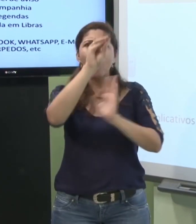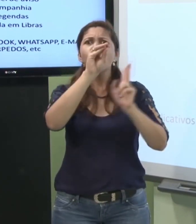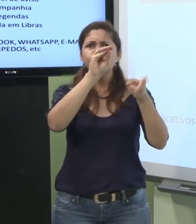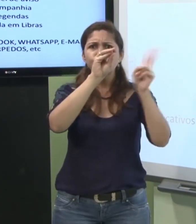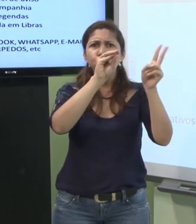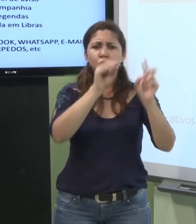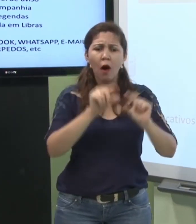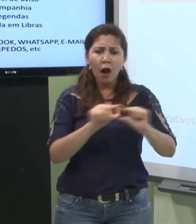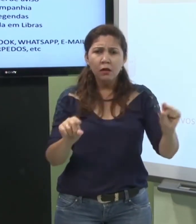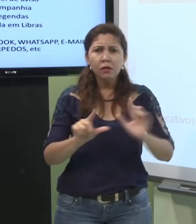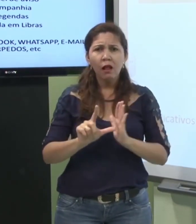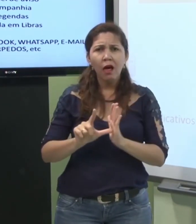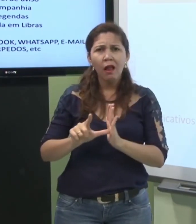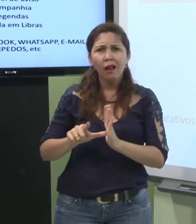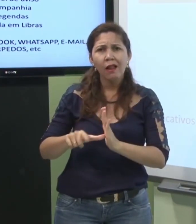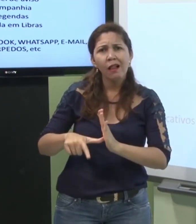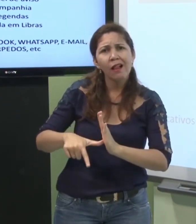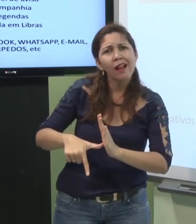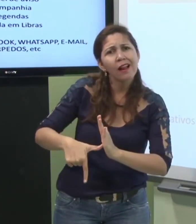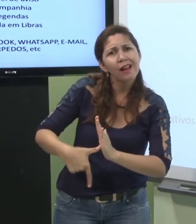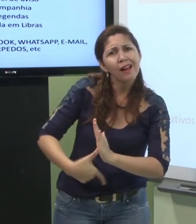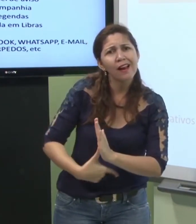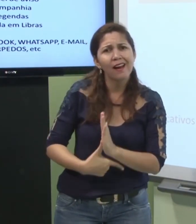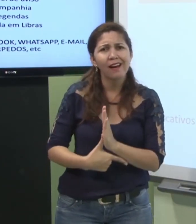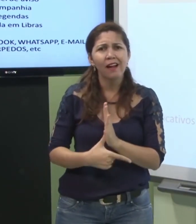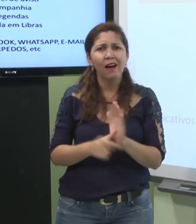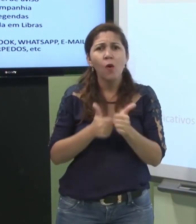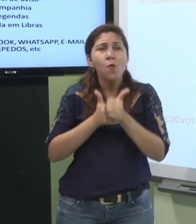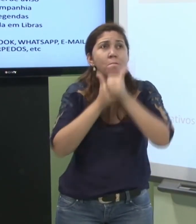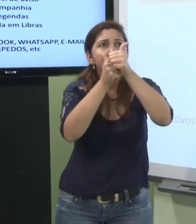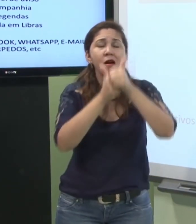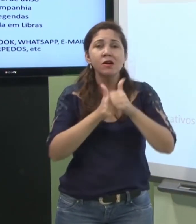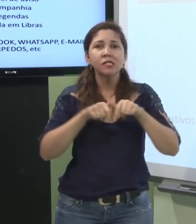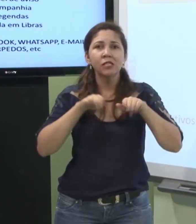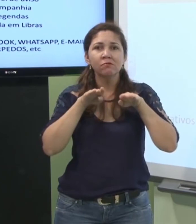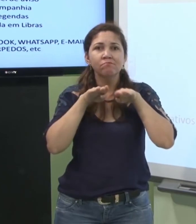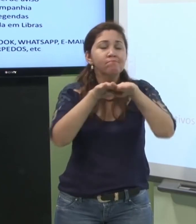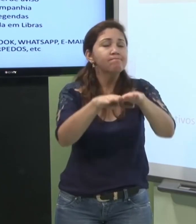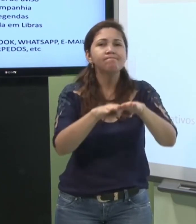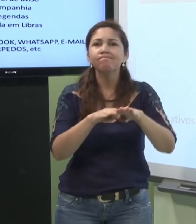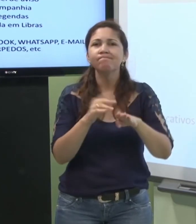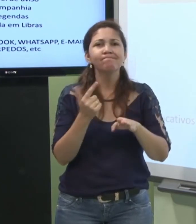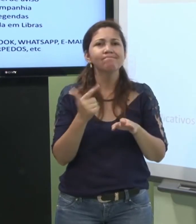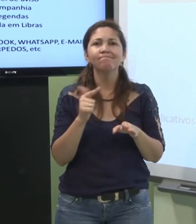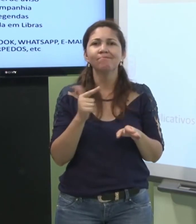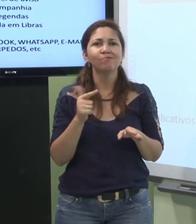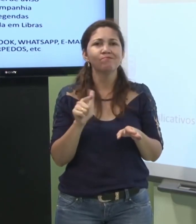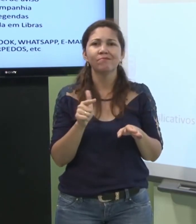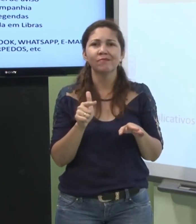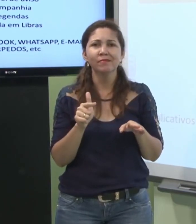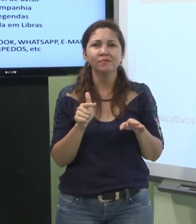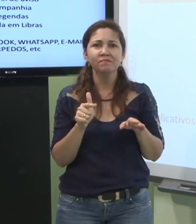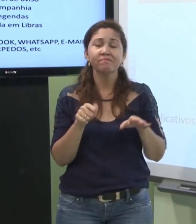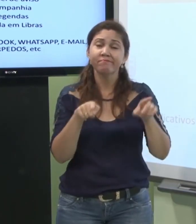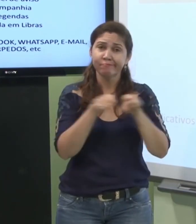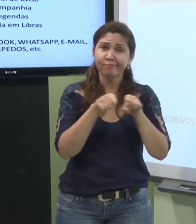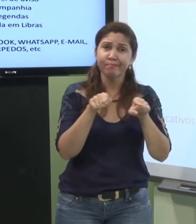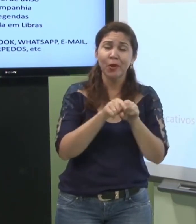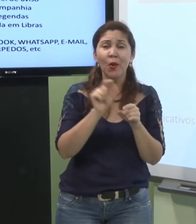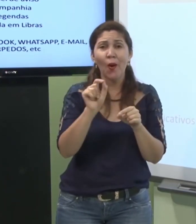atrasa. Ela não acompanha simultaneamente, no mesmo tempo, a fala da pessoa. Então, esse é o